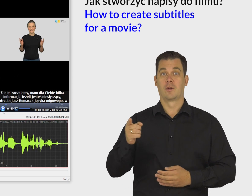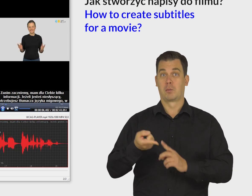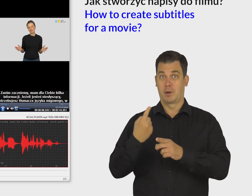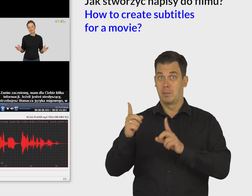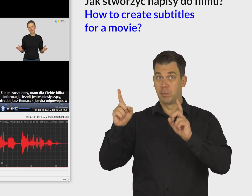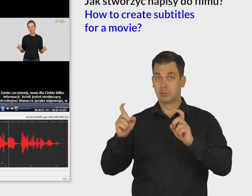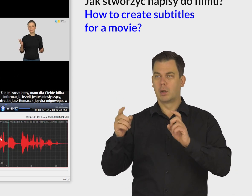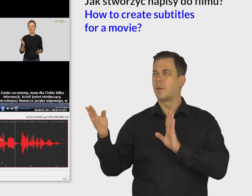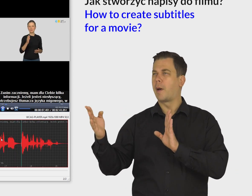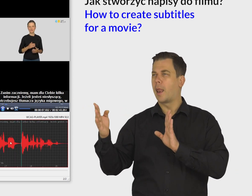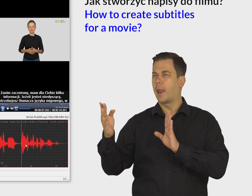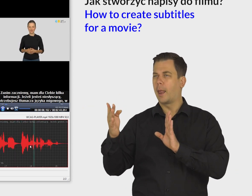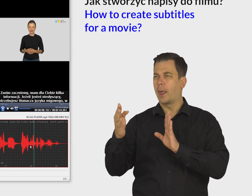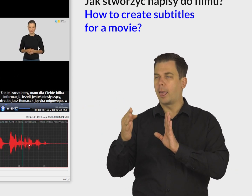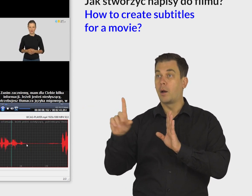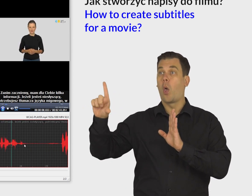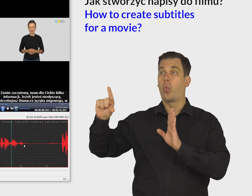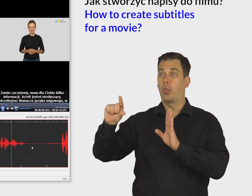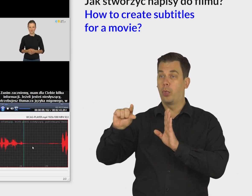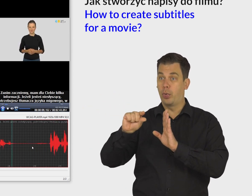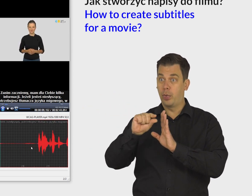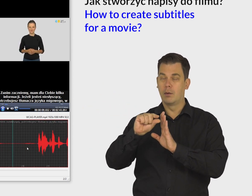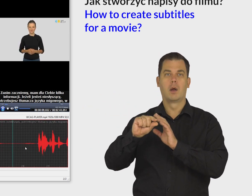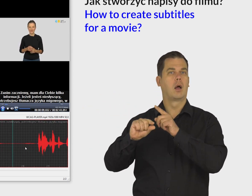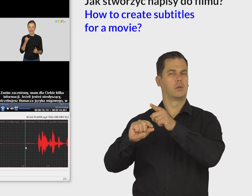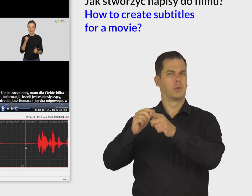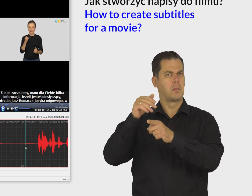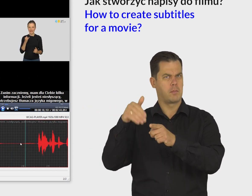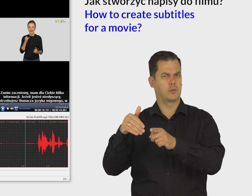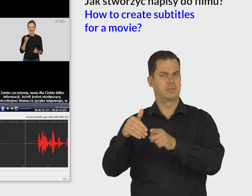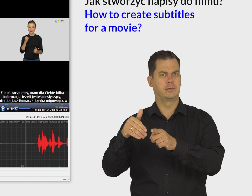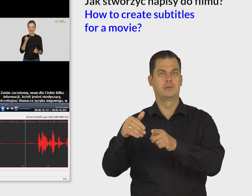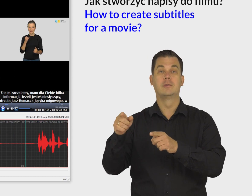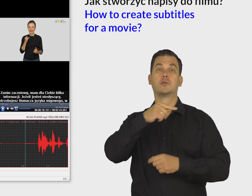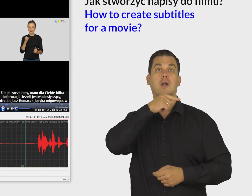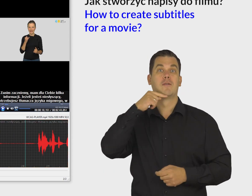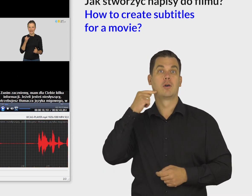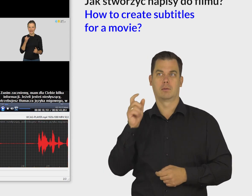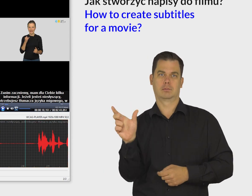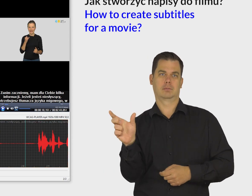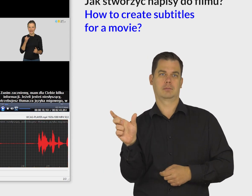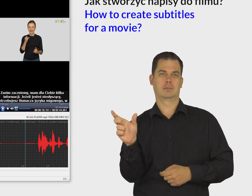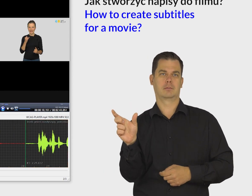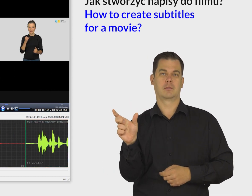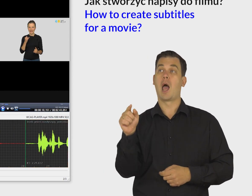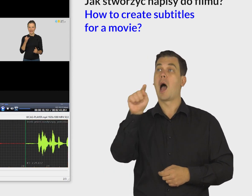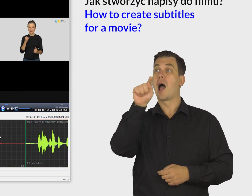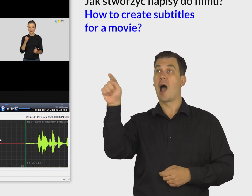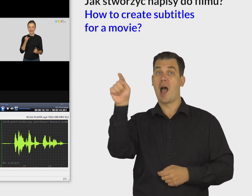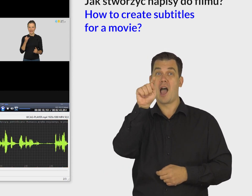Zanim zaczniemy, mam dla Ciebie kilka informacji. W oknie Widok listy niektóre komórki mogą być zaznaczone